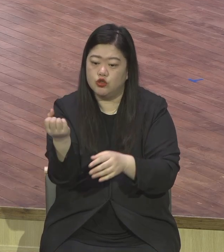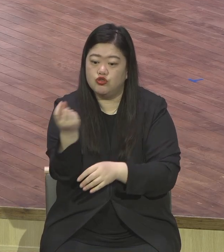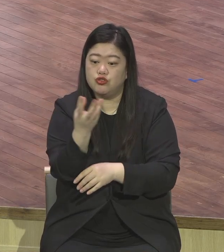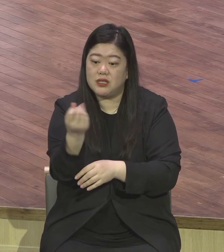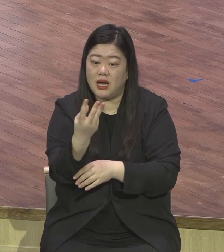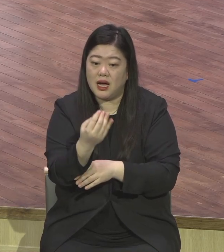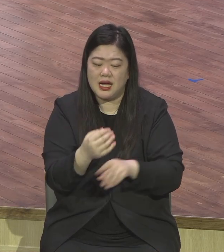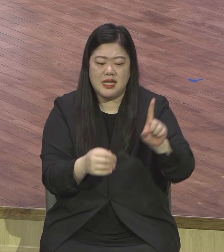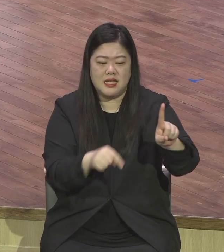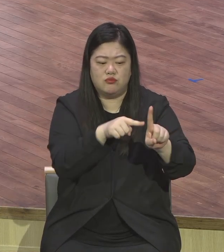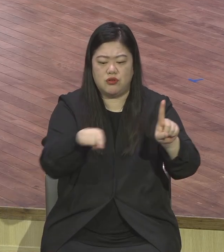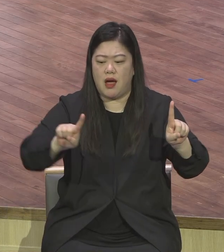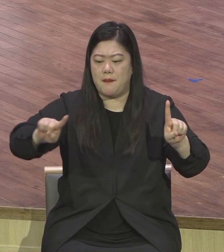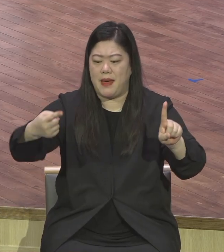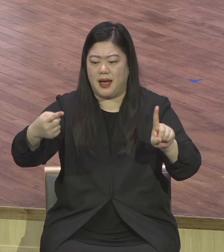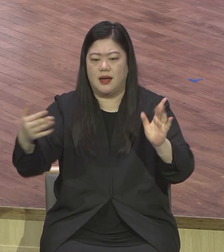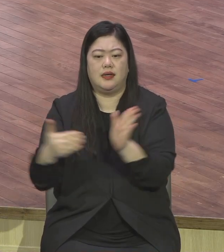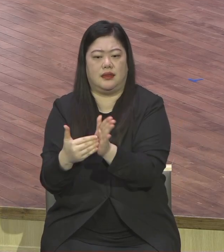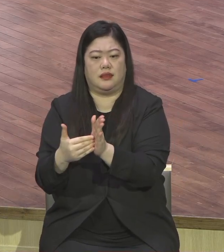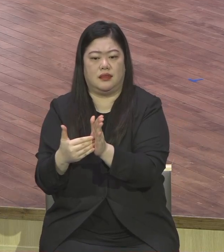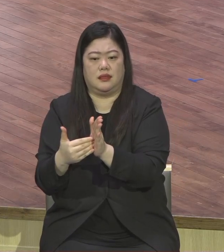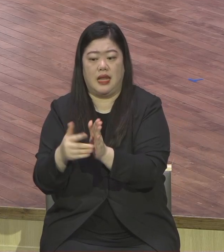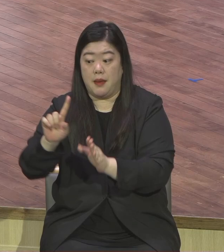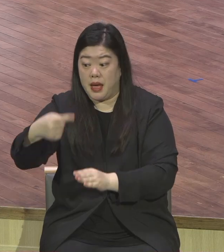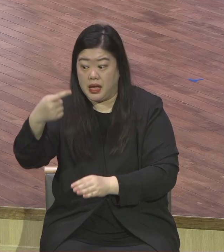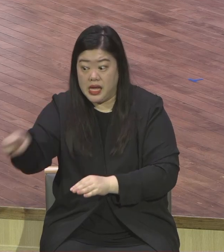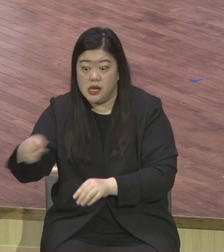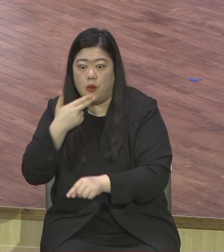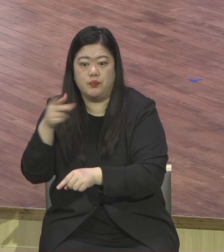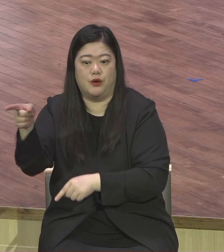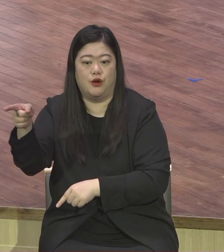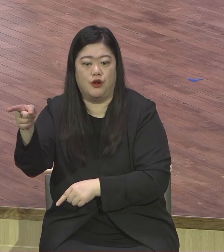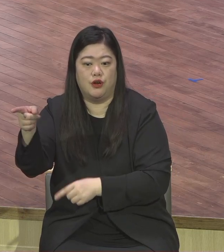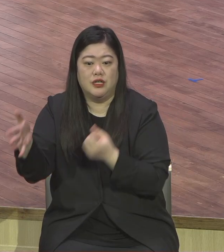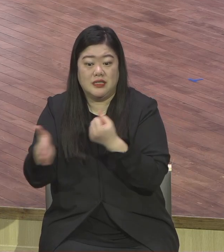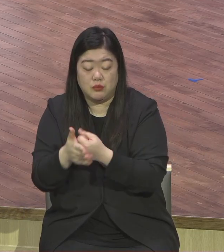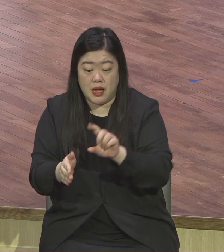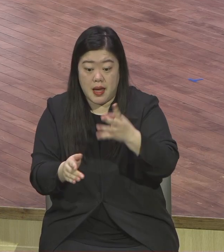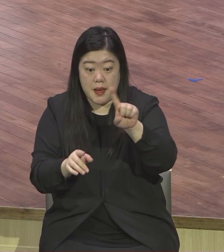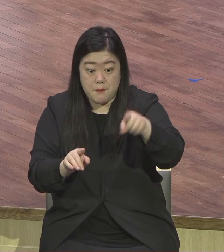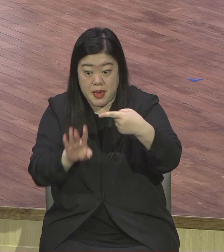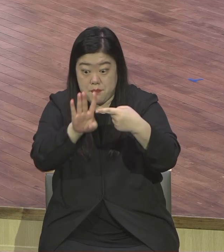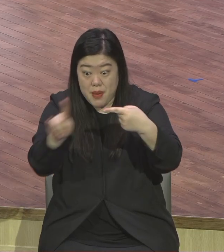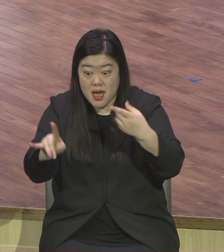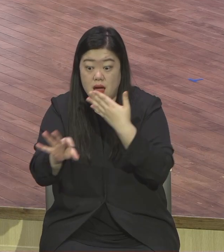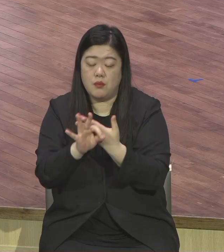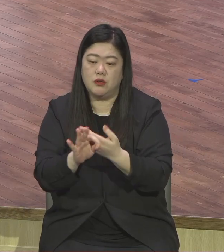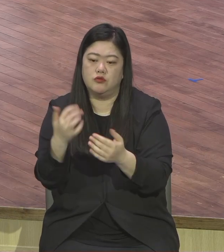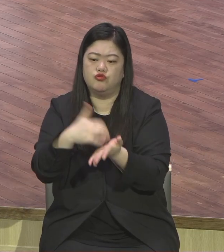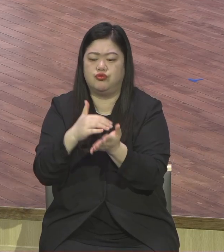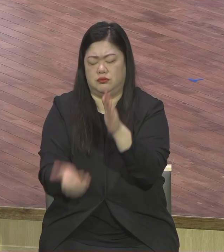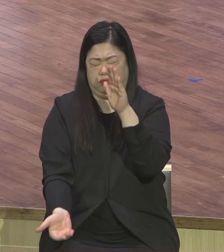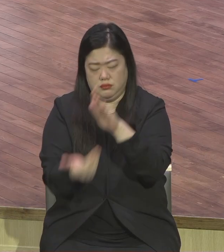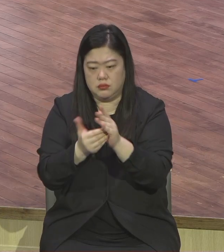없었어요. 그래서 백배, 여러 배를 받고 그 다음 영생을 상속하리라.